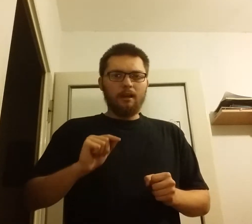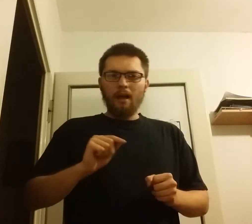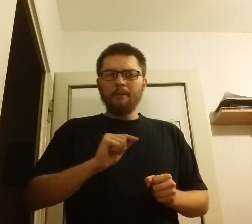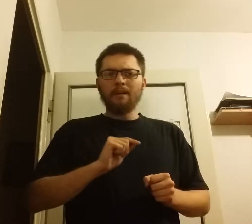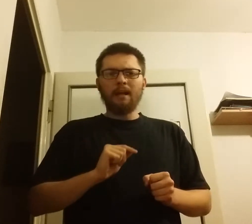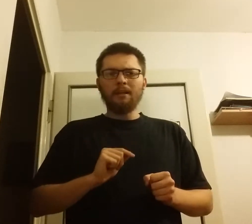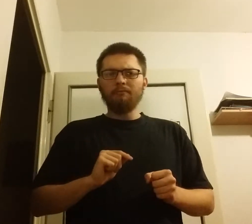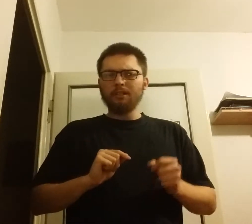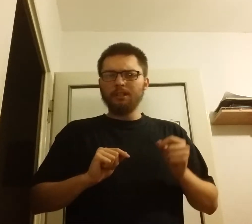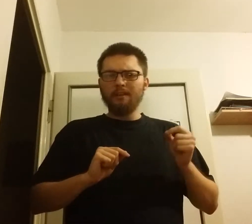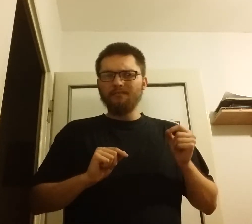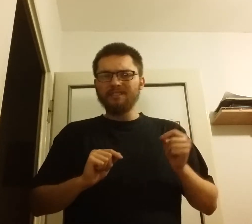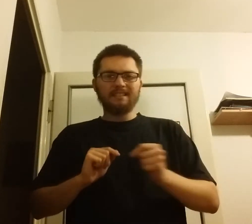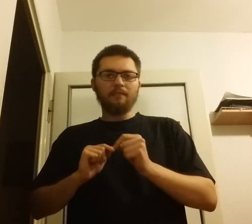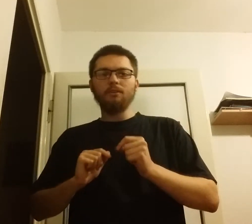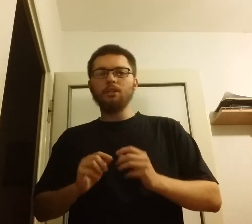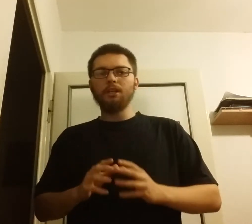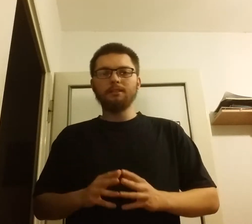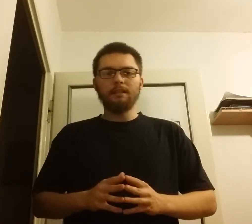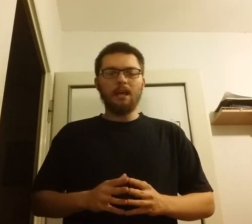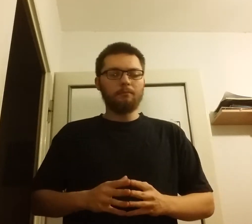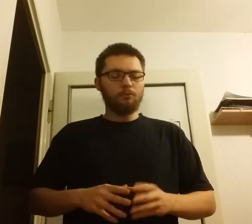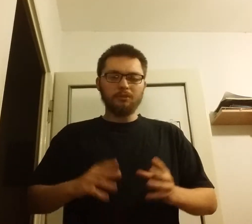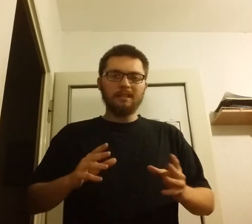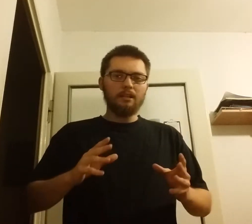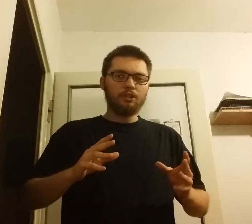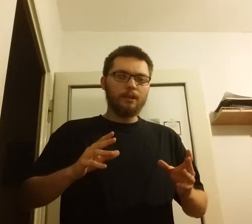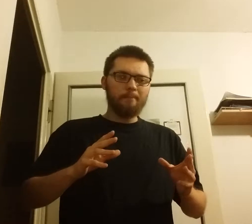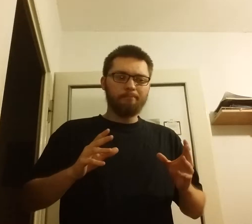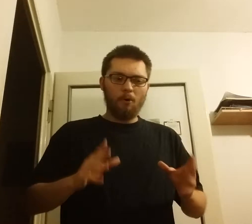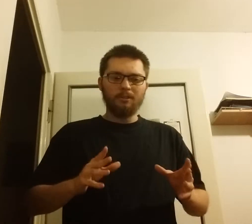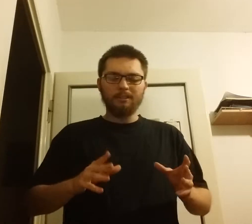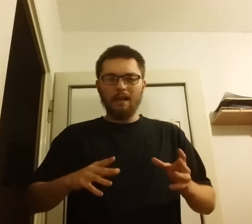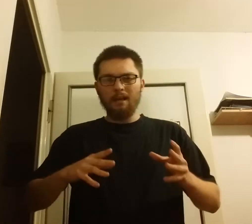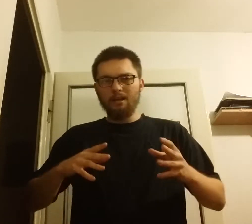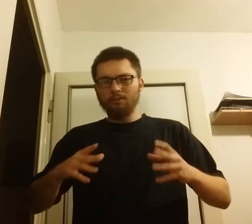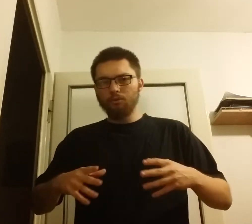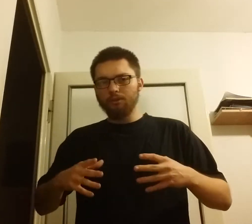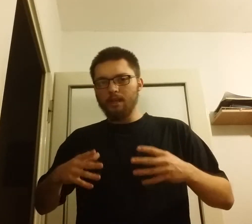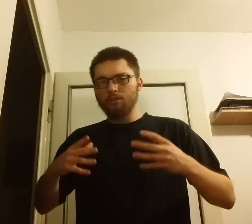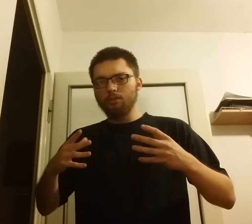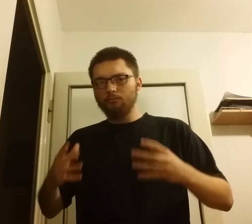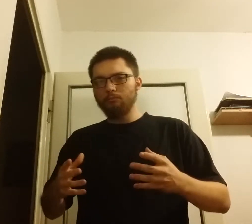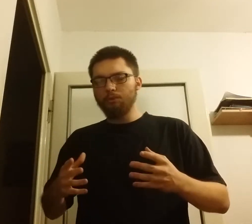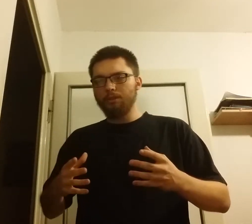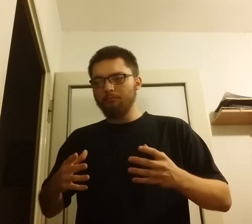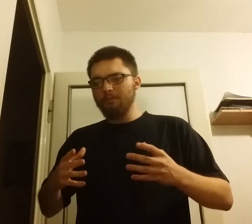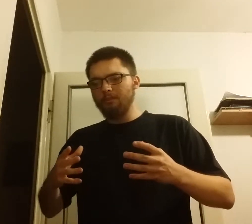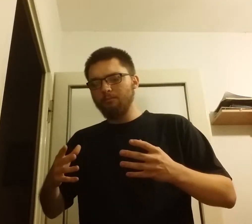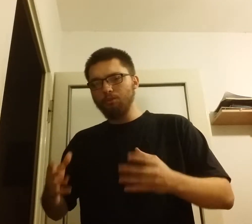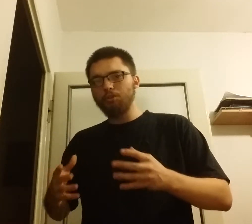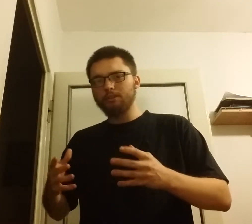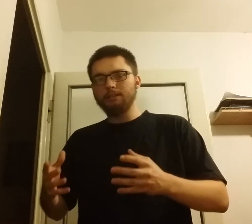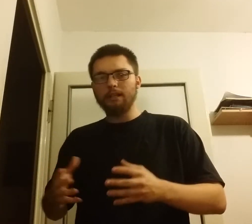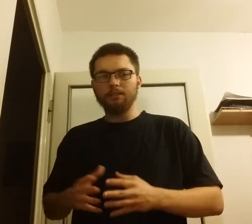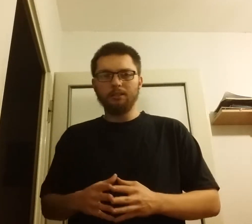Amerykanie właśnie wstawili się za nami, uznali, że Polska to też musi odzyskać